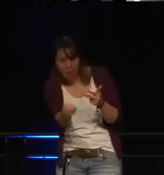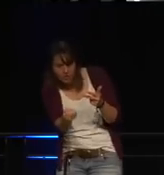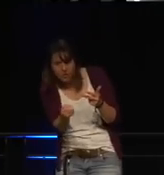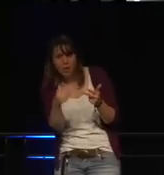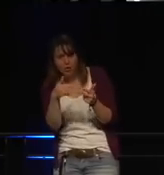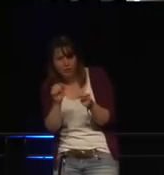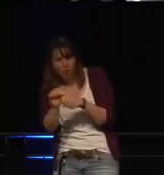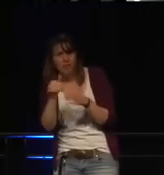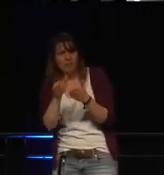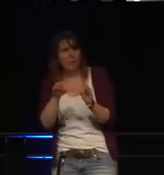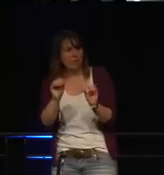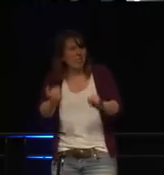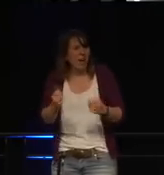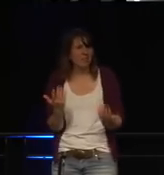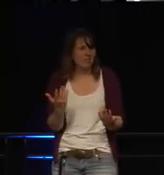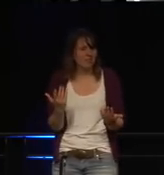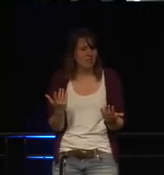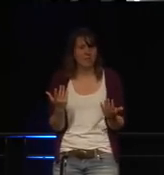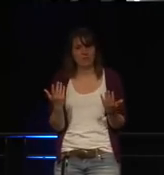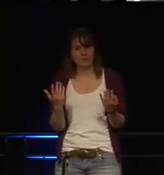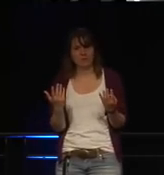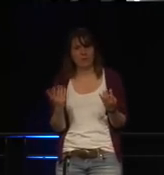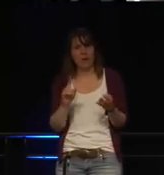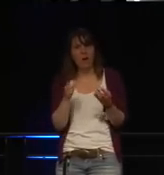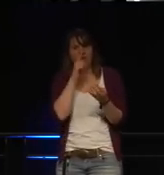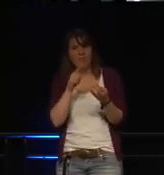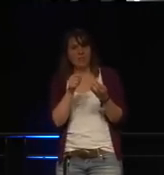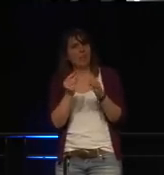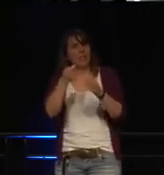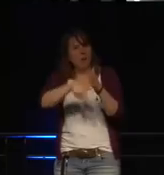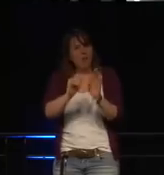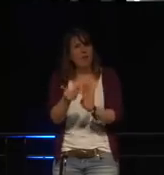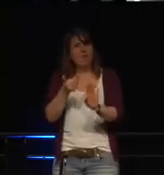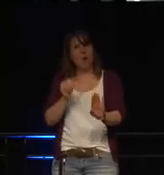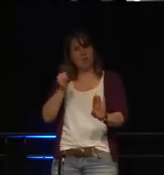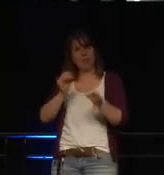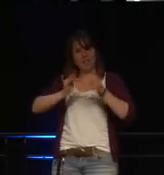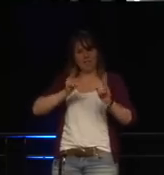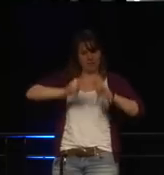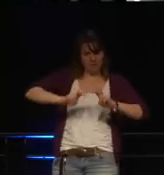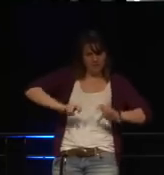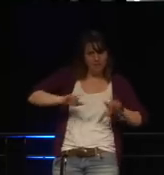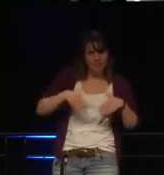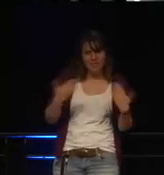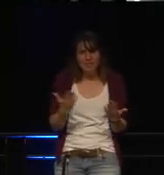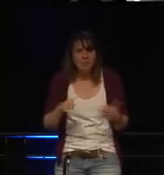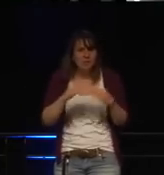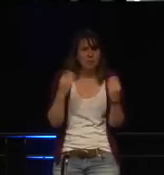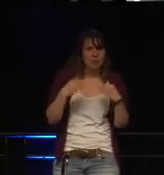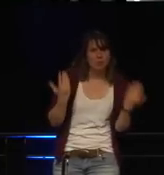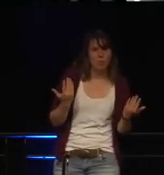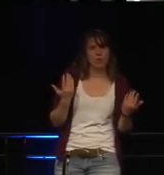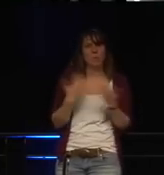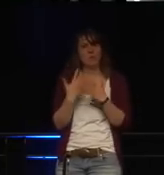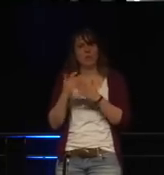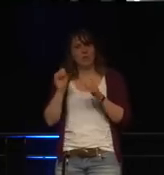anschließend? Was für Informationen finden wir darüber auf dem Internet? Können wir den